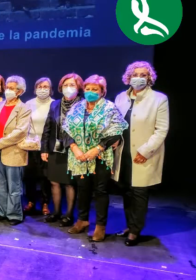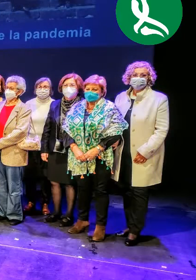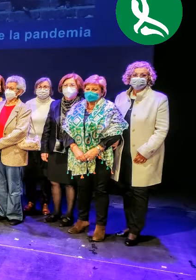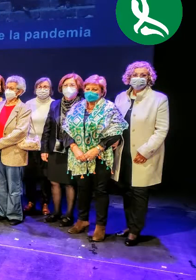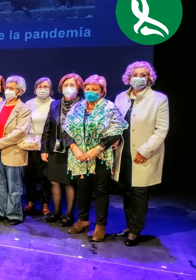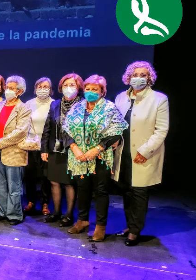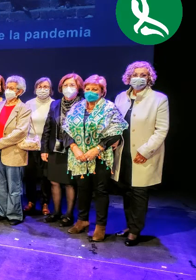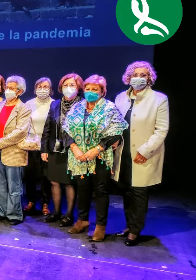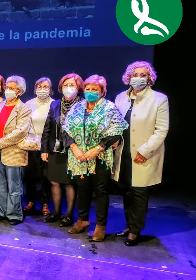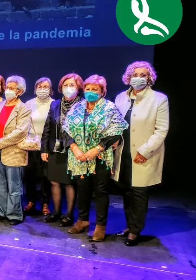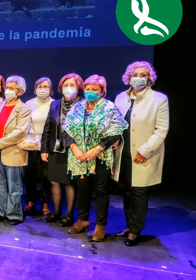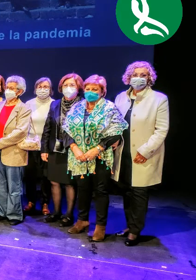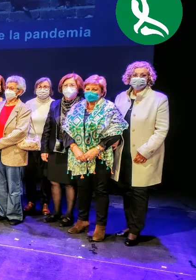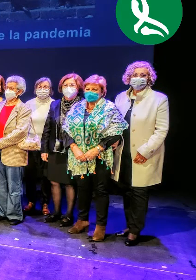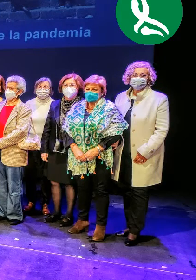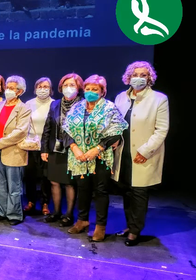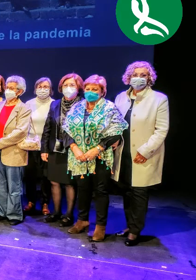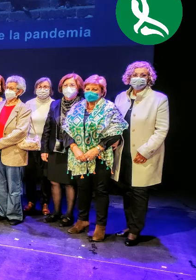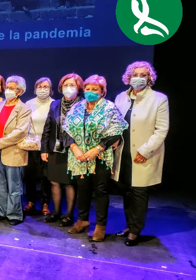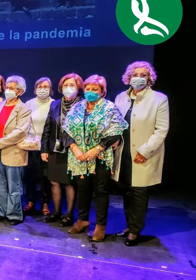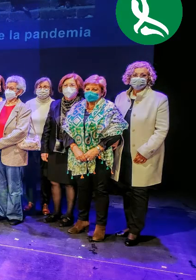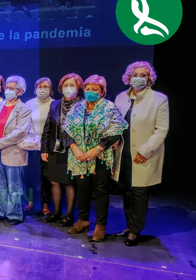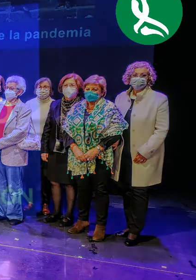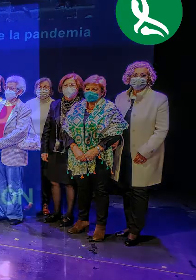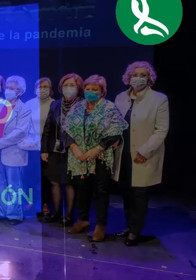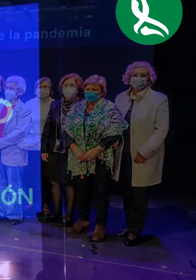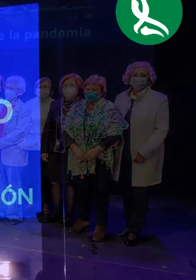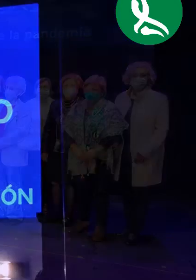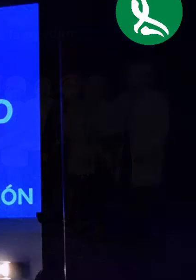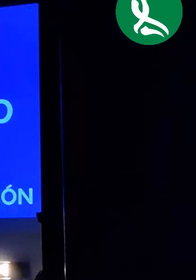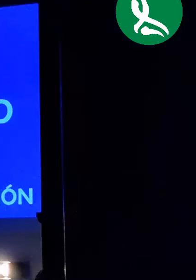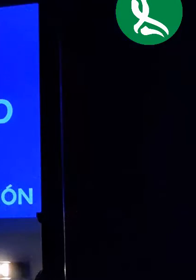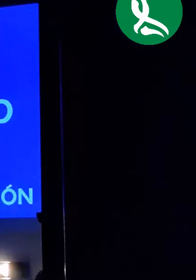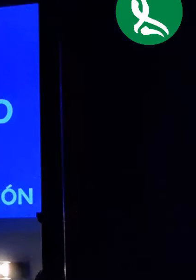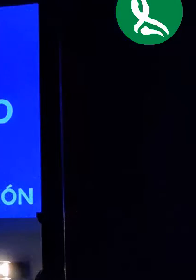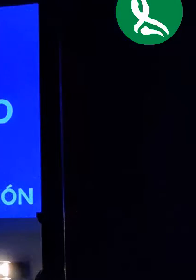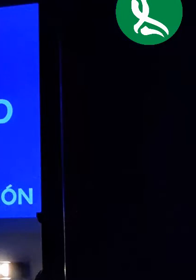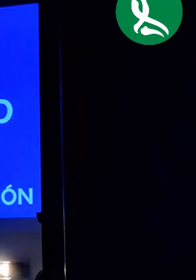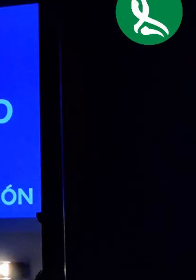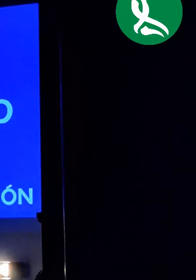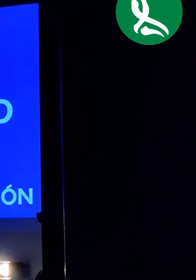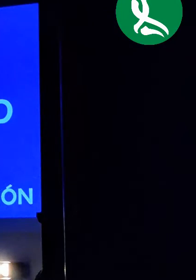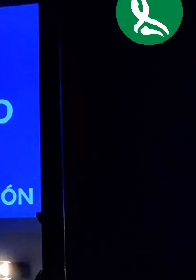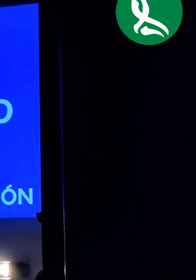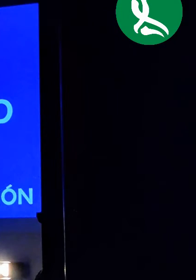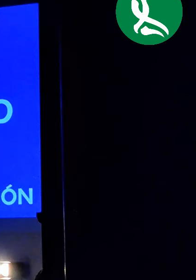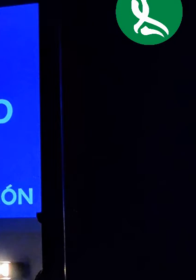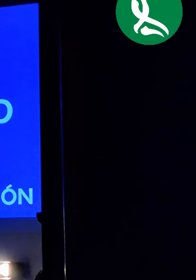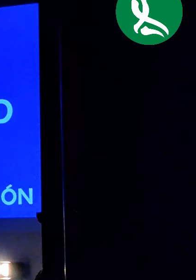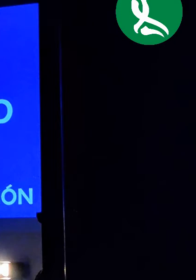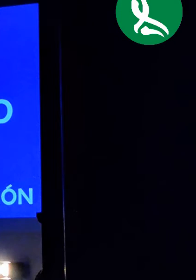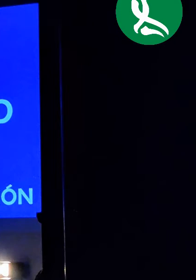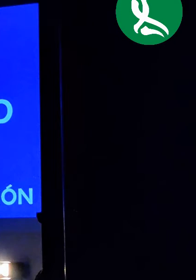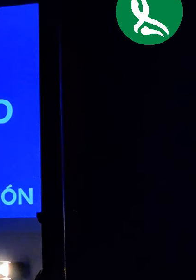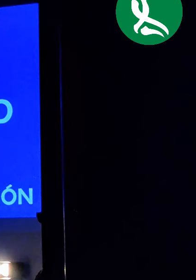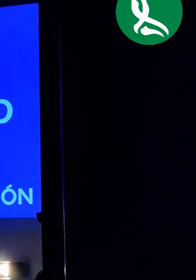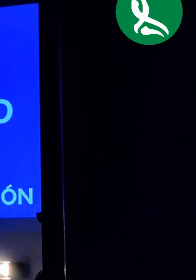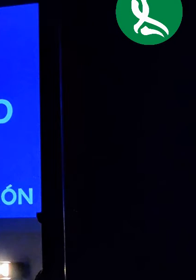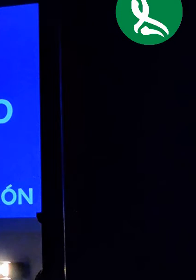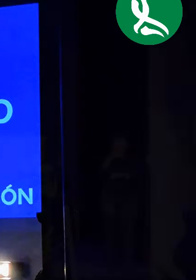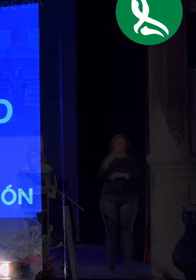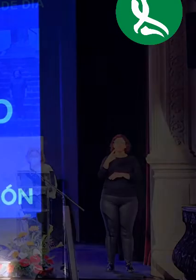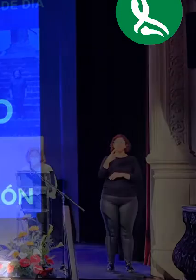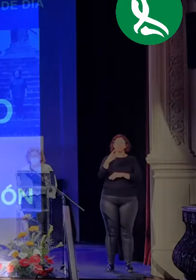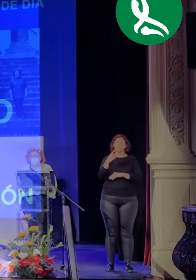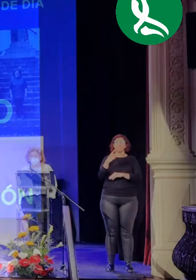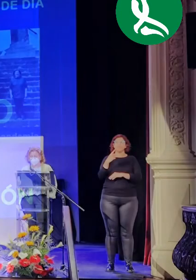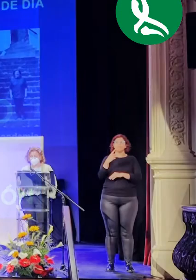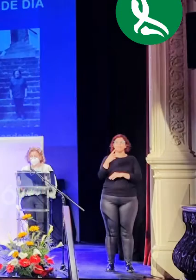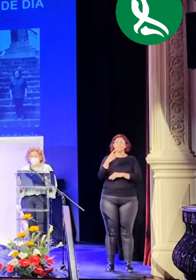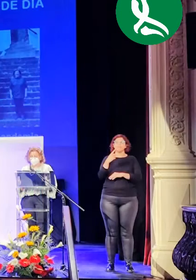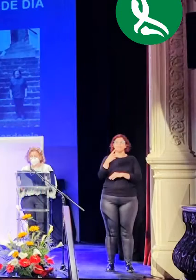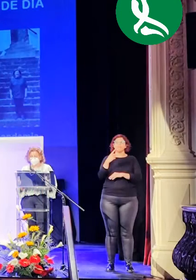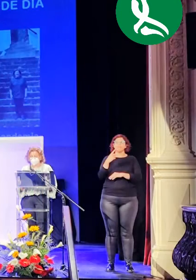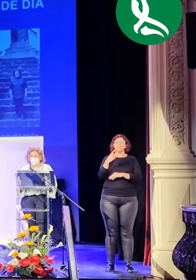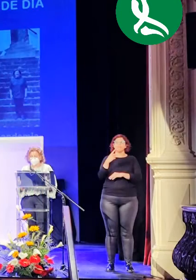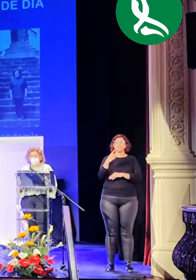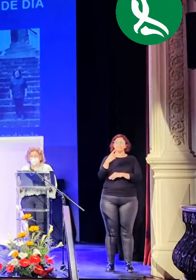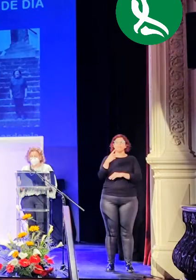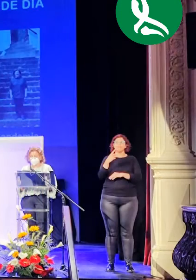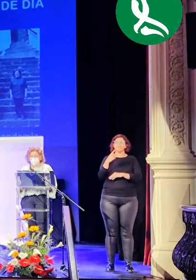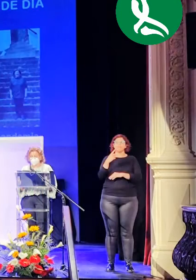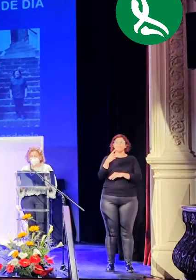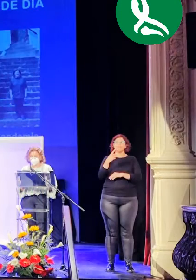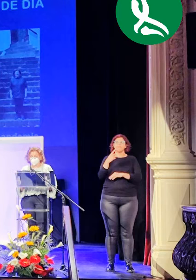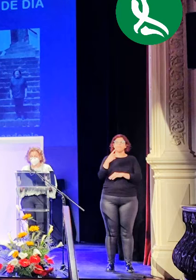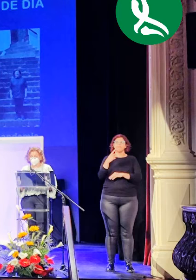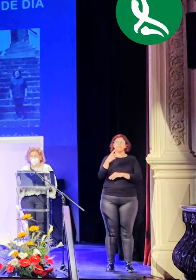todas era desconocida y en concreto cuando nos informó que había cerca de 80 personas en la isla